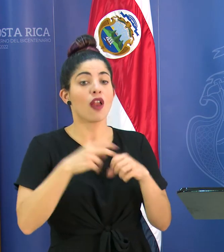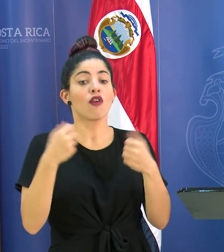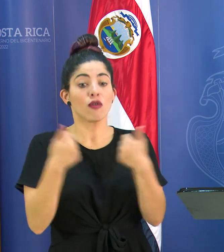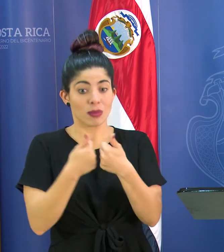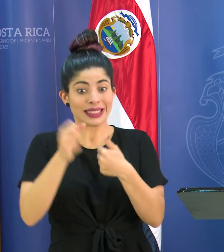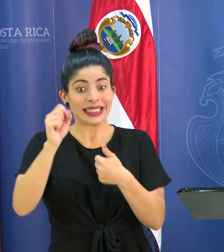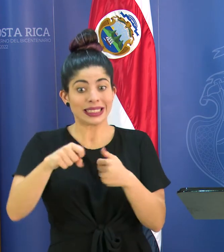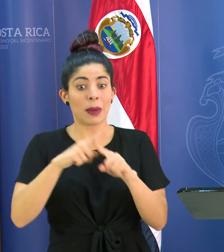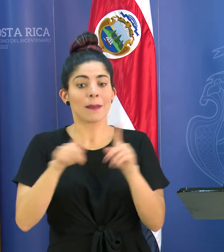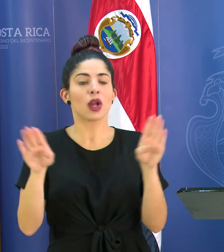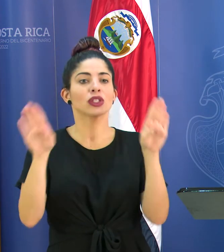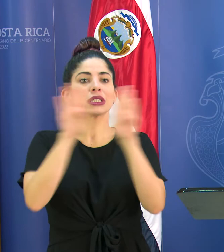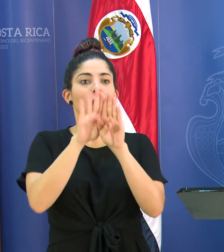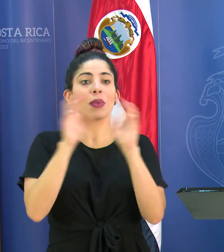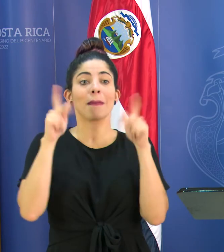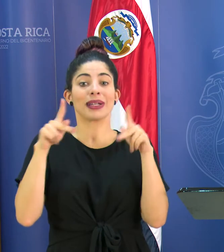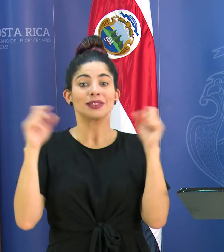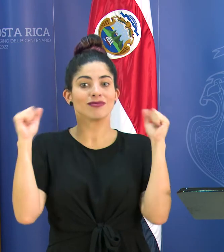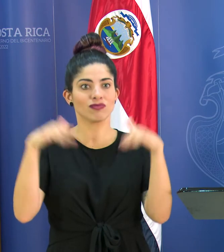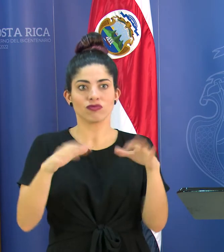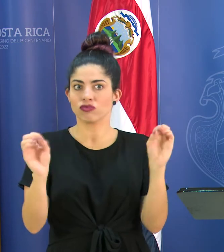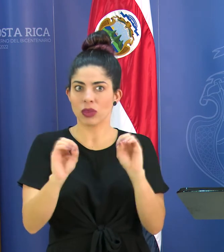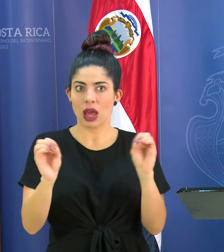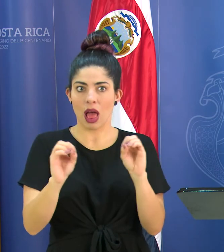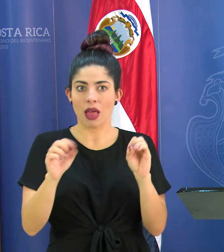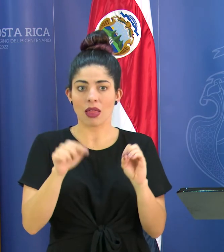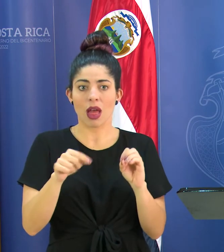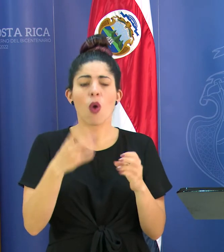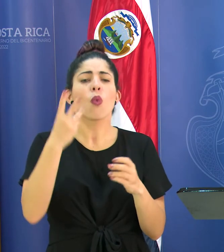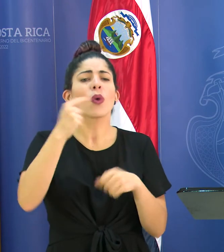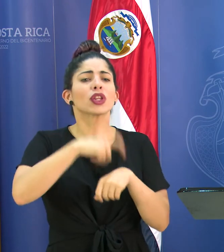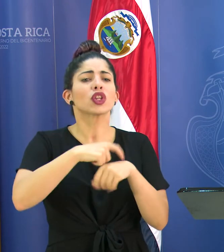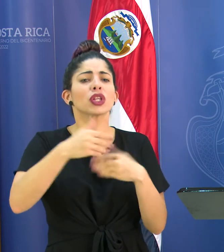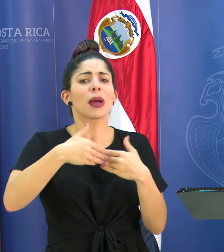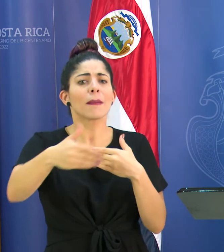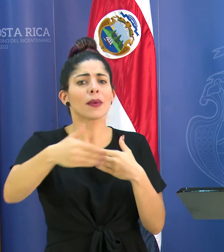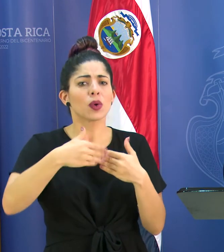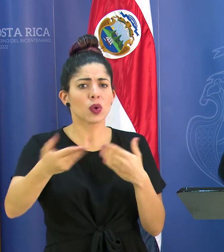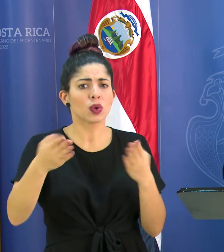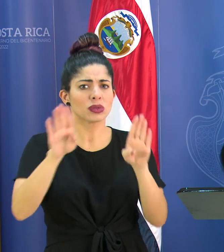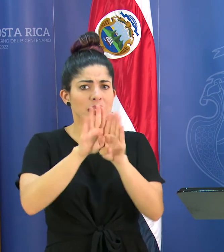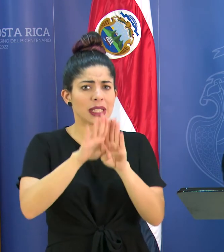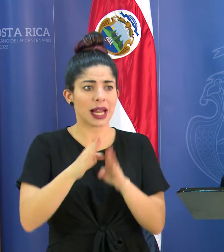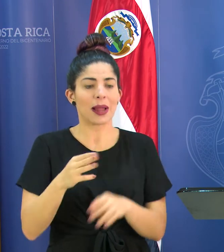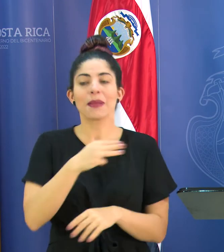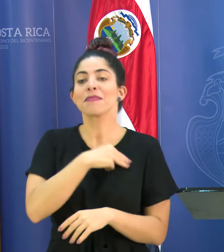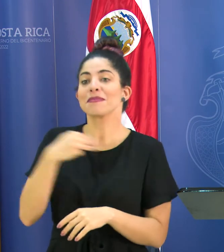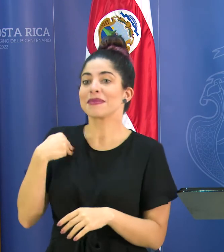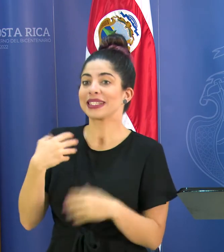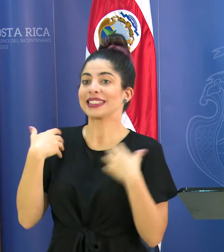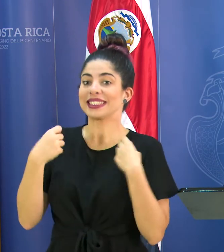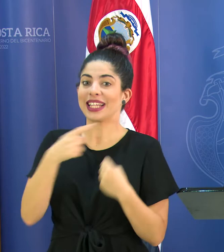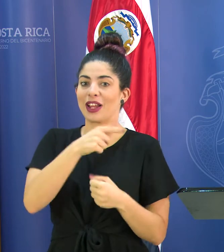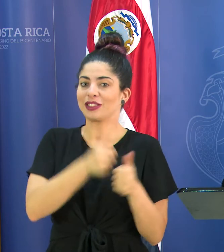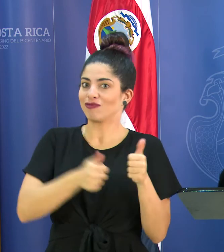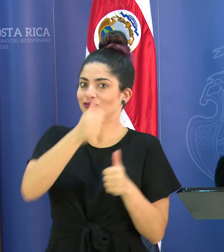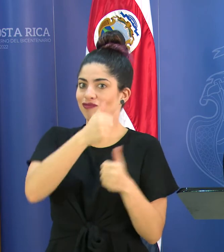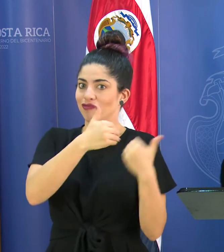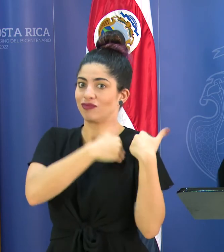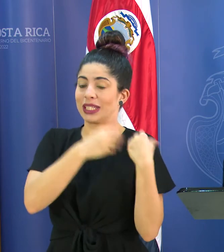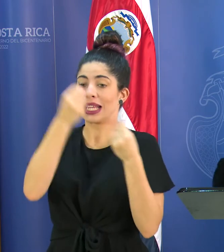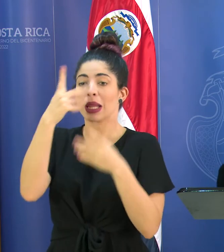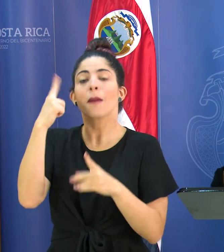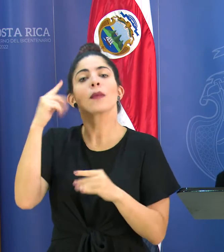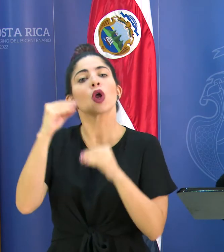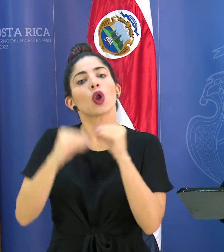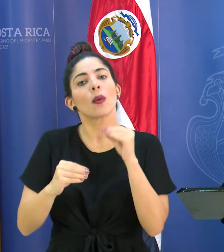cerrada durante cuánto tiempo va a estar también el fútbol nacional de esa forma el ministro de salud que es aquí el comandante en jefe indica que